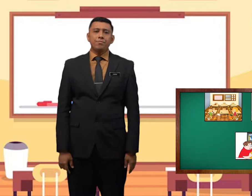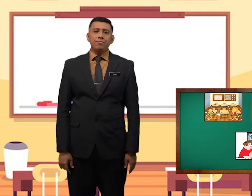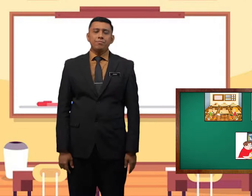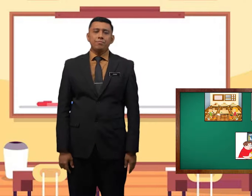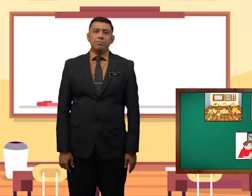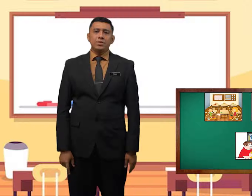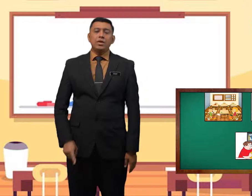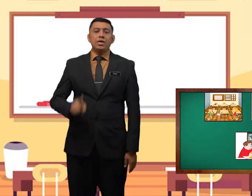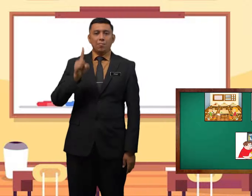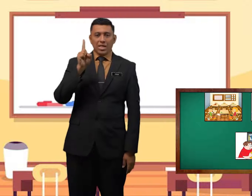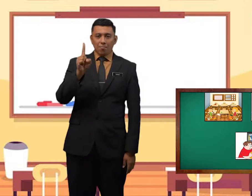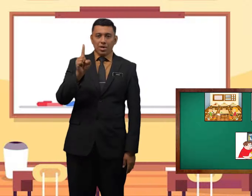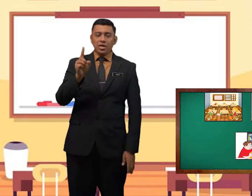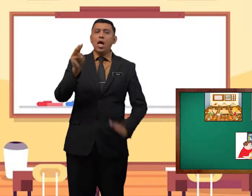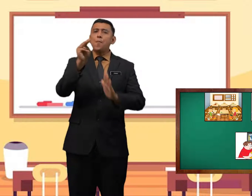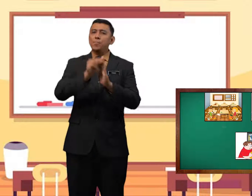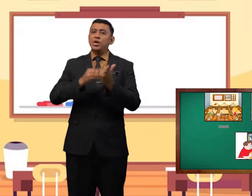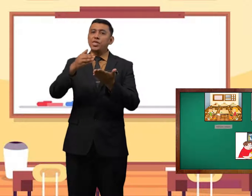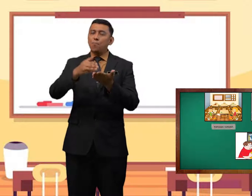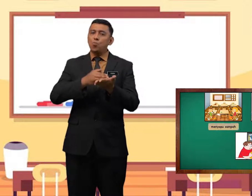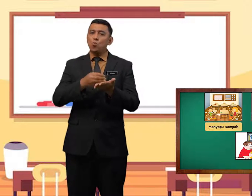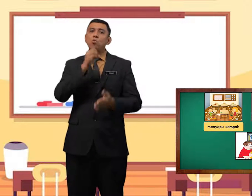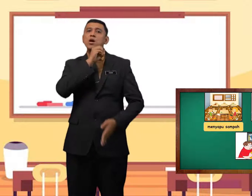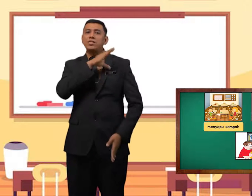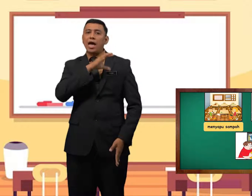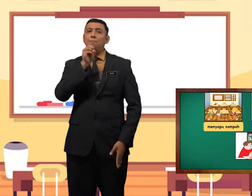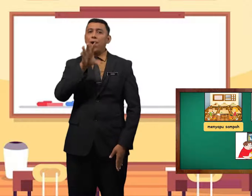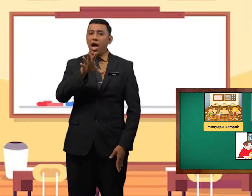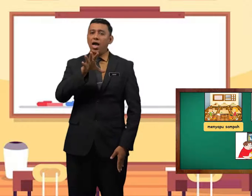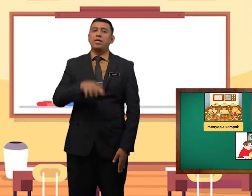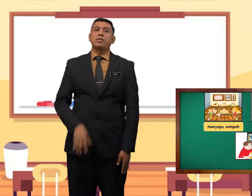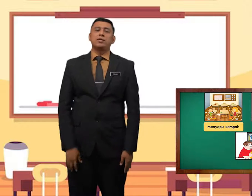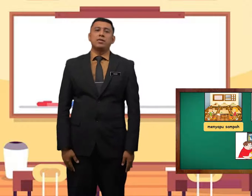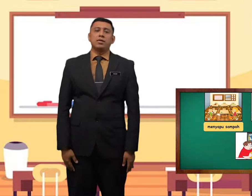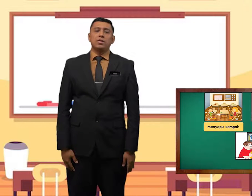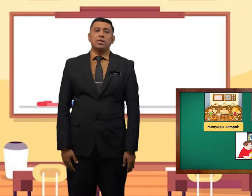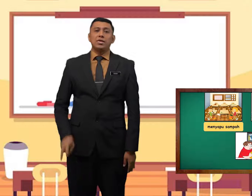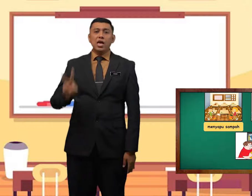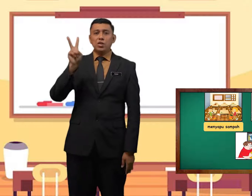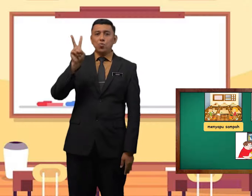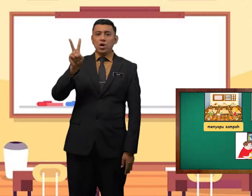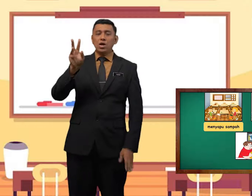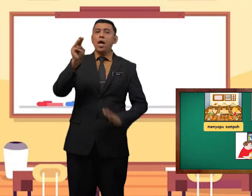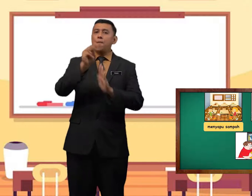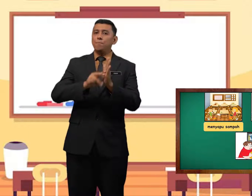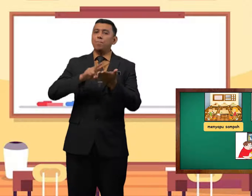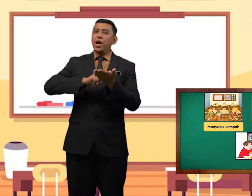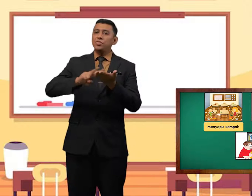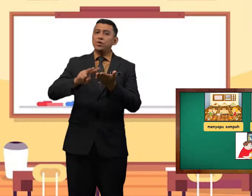yang pertama, menyapu sampah, yang kedua, membaca